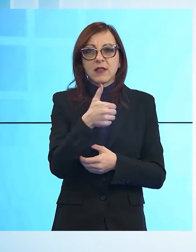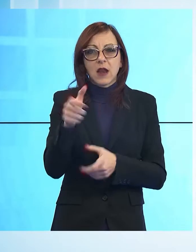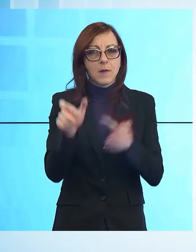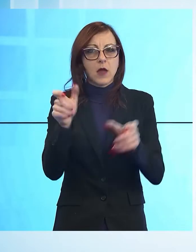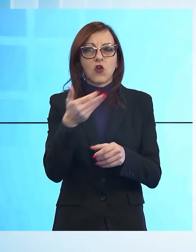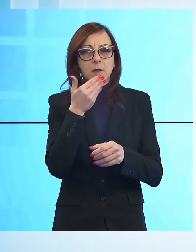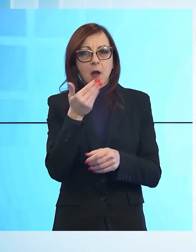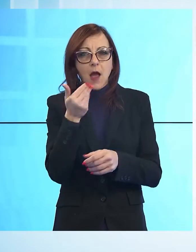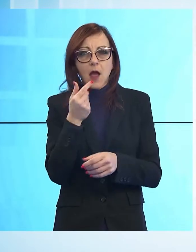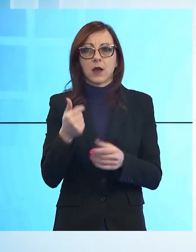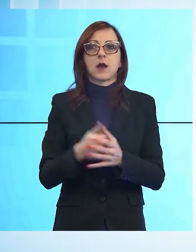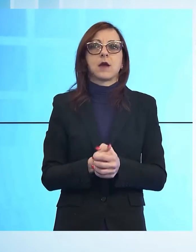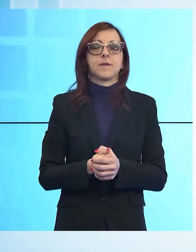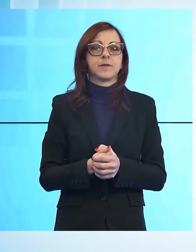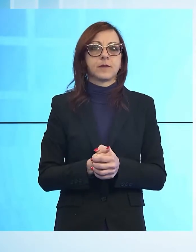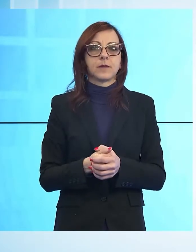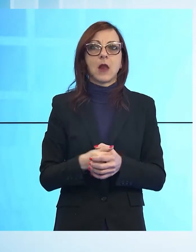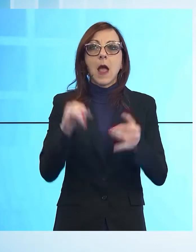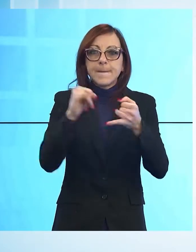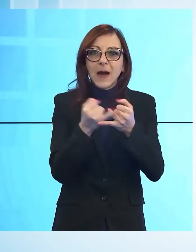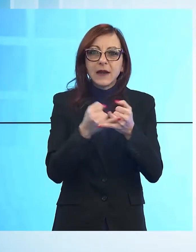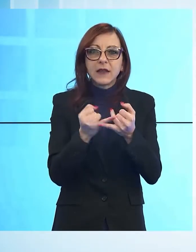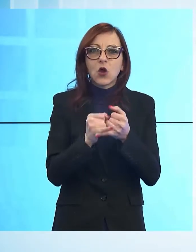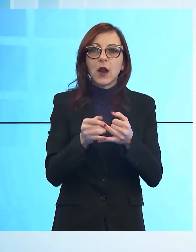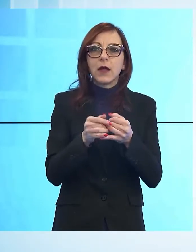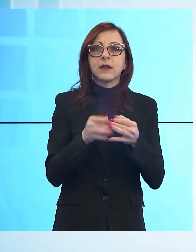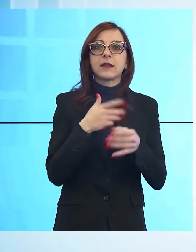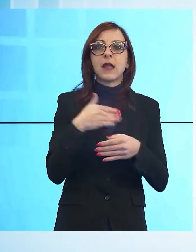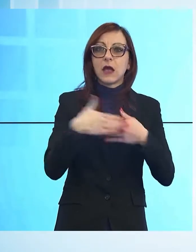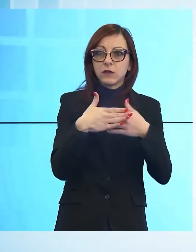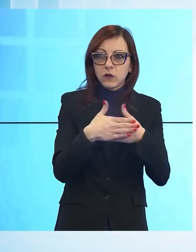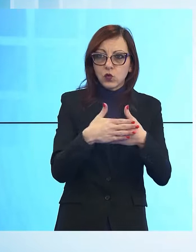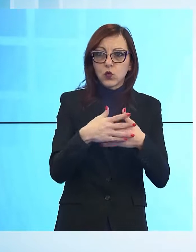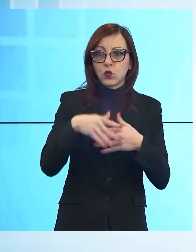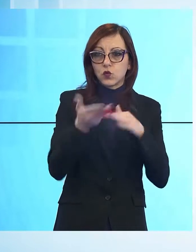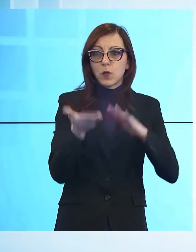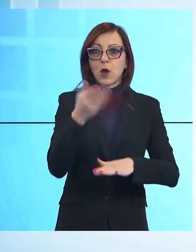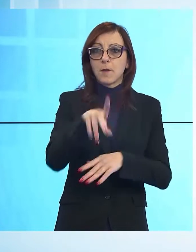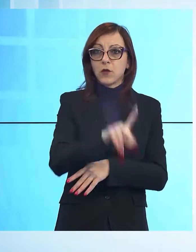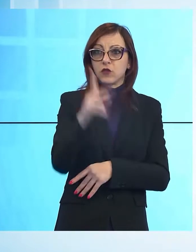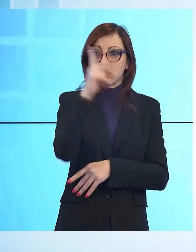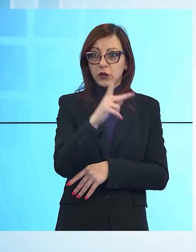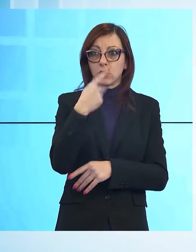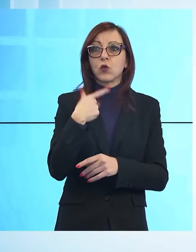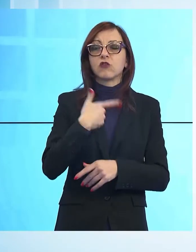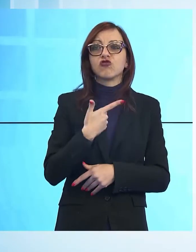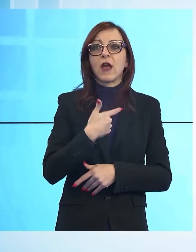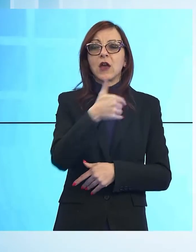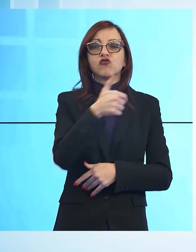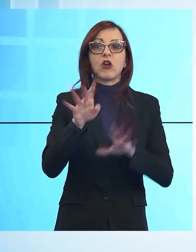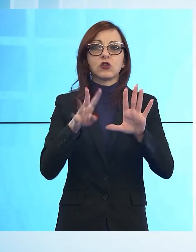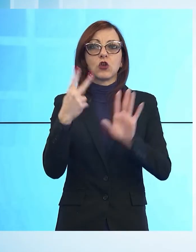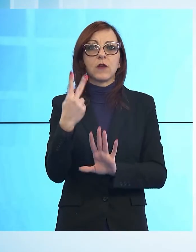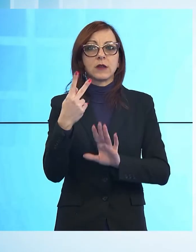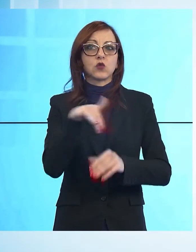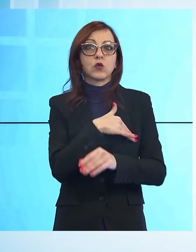ATA. Nel dettaglio delle casistiche relative ai singoli istituti superiori, nella provincia di Lucca la campanella non suona per 192 studenti al